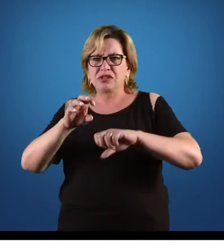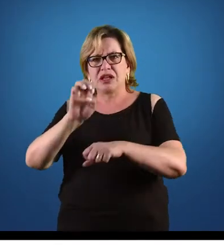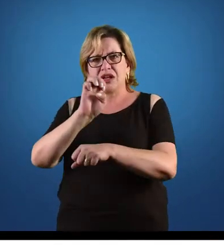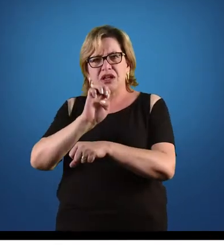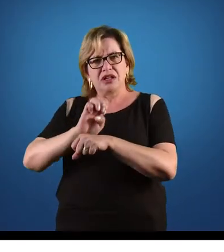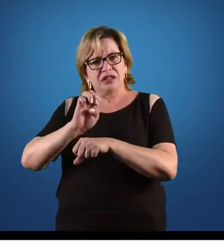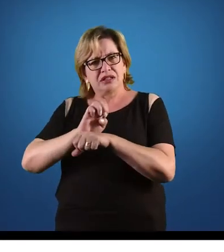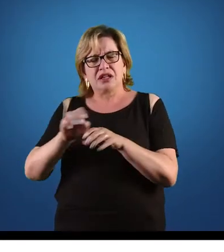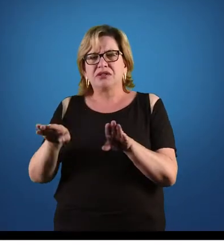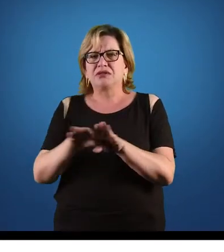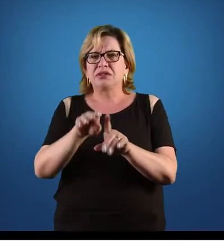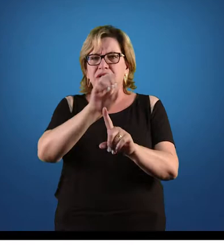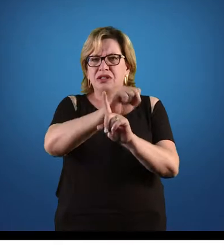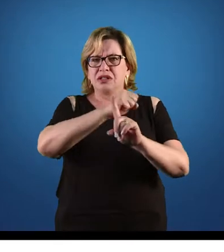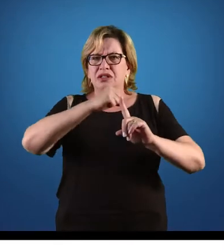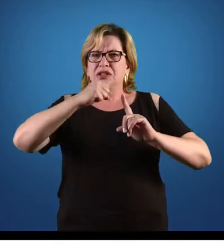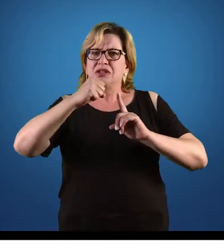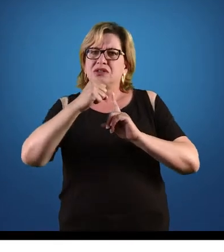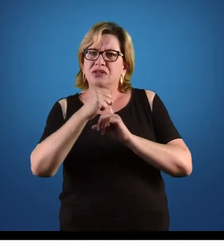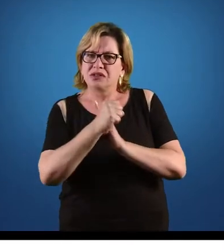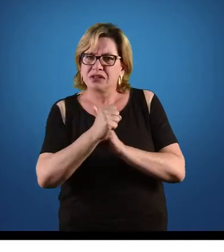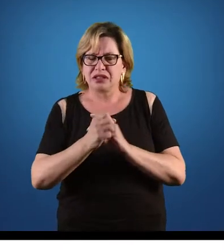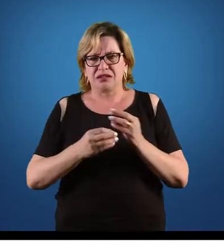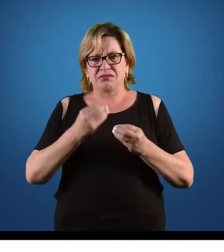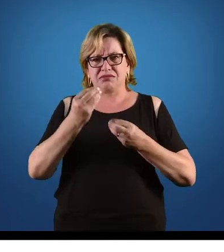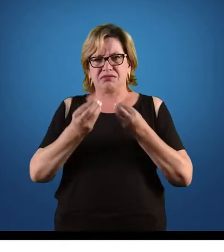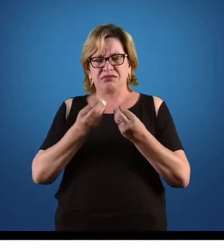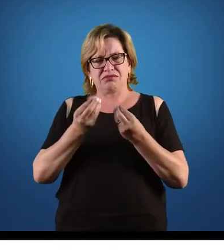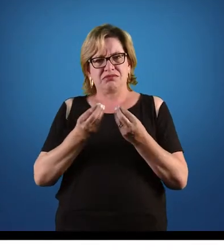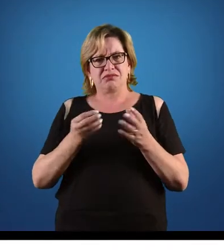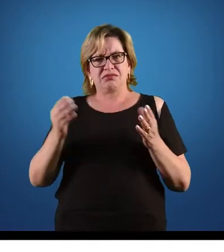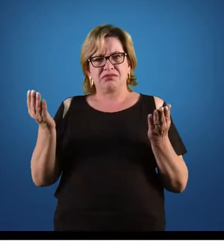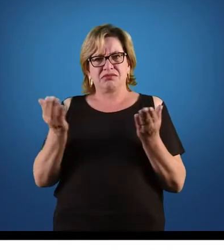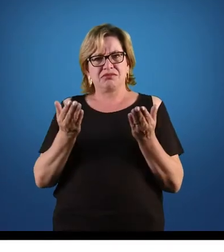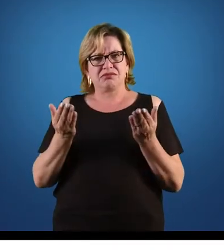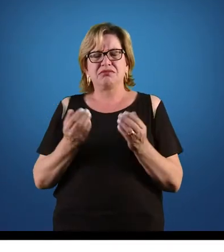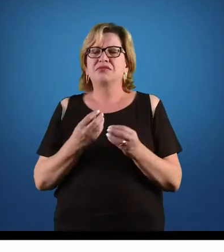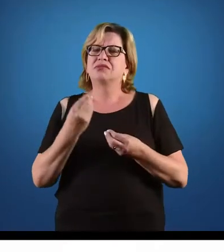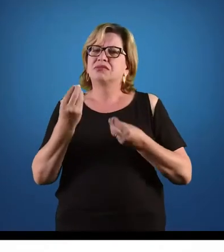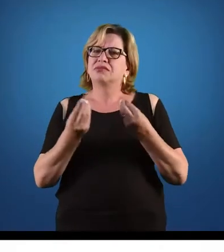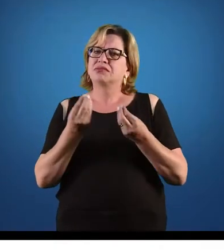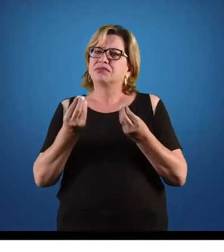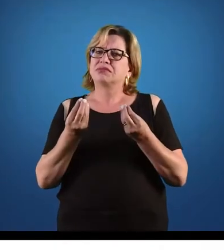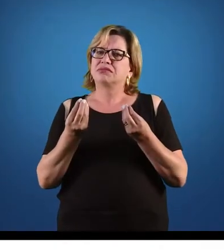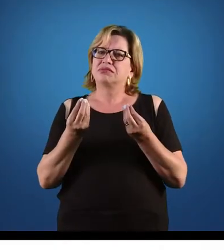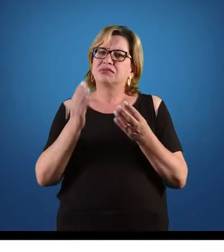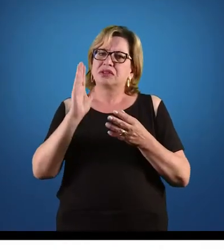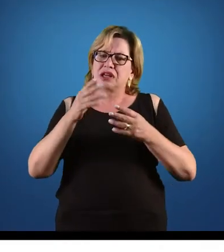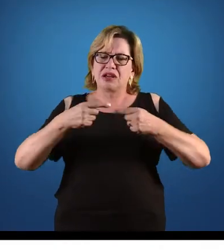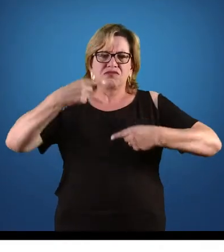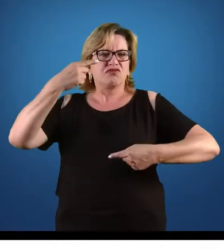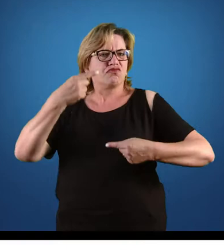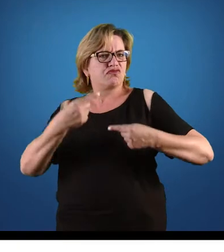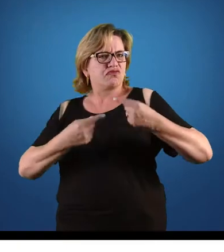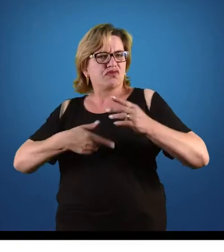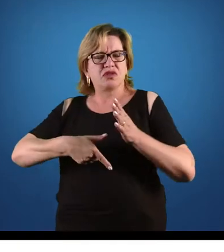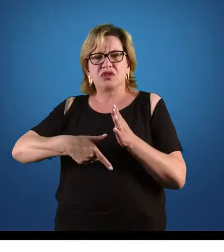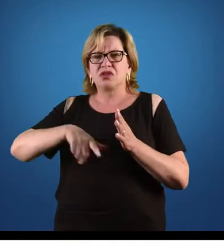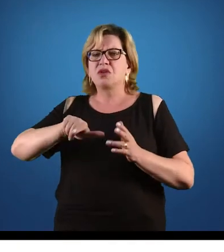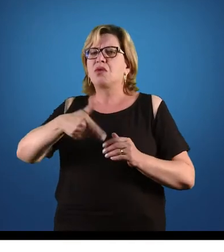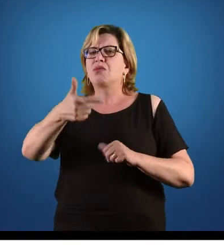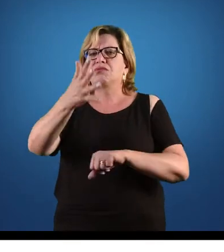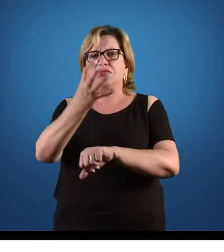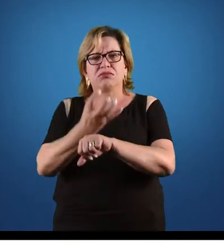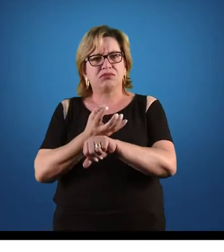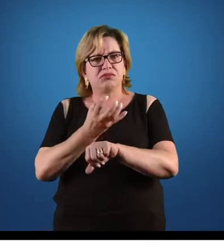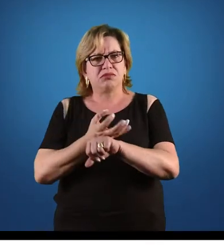sociedade. Então, como já discutimos em algumas disciplinas,